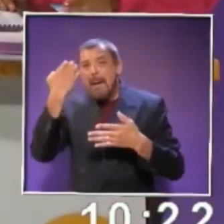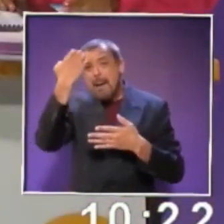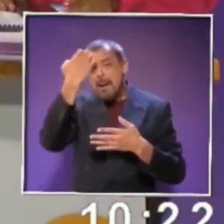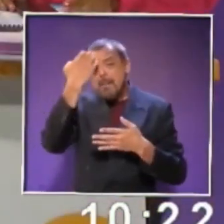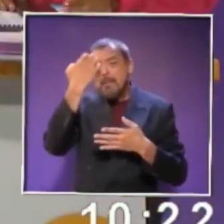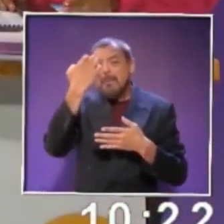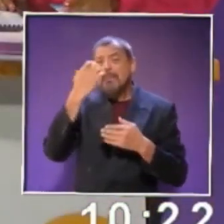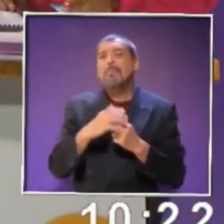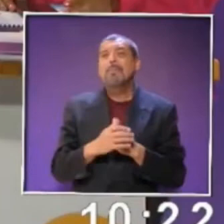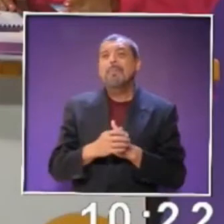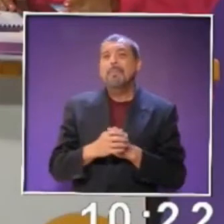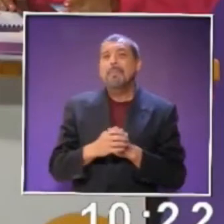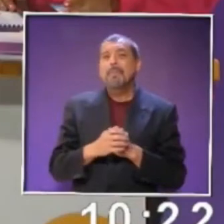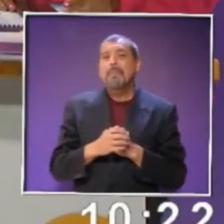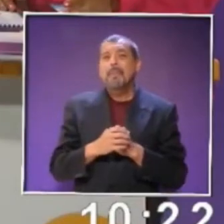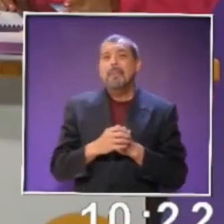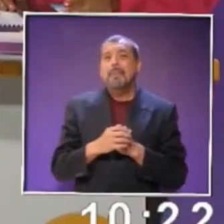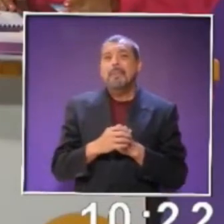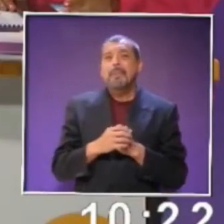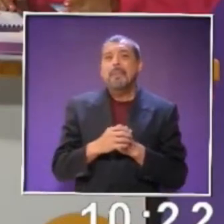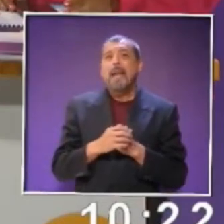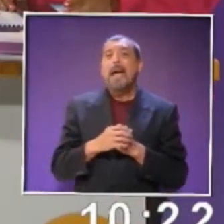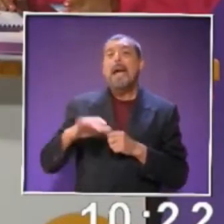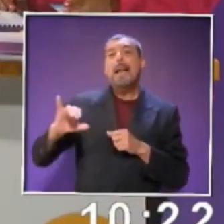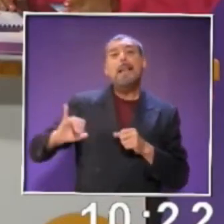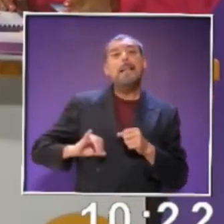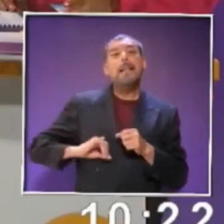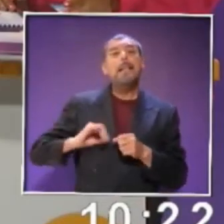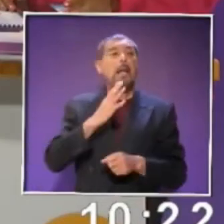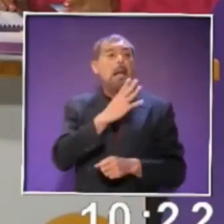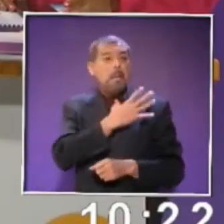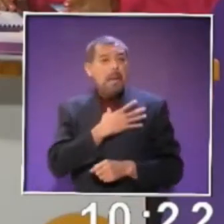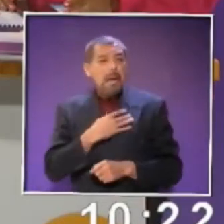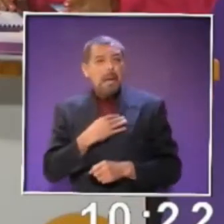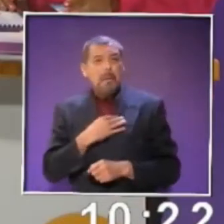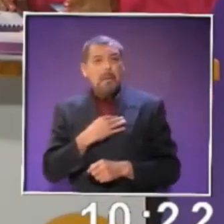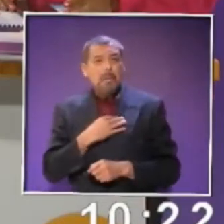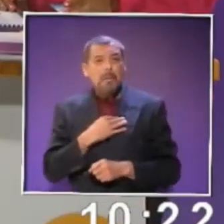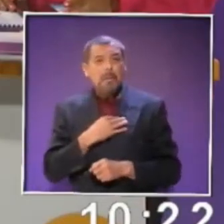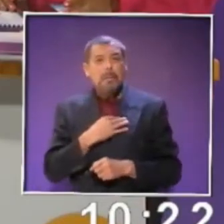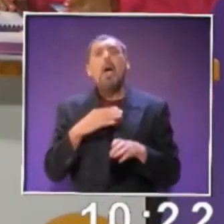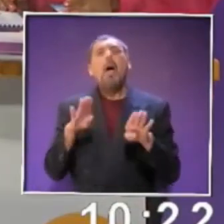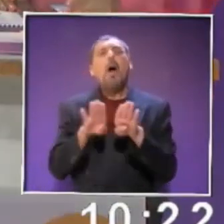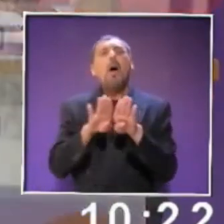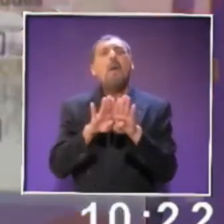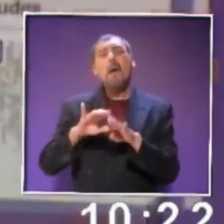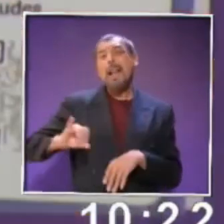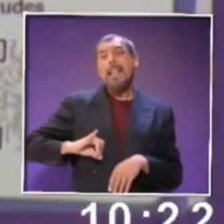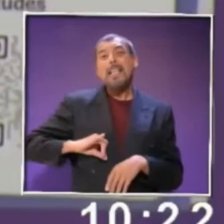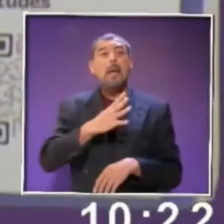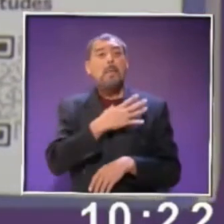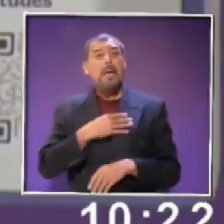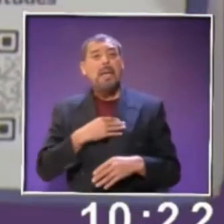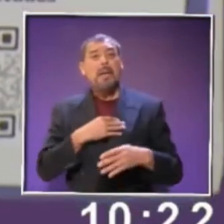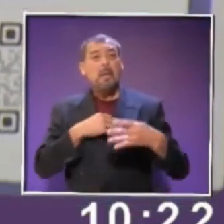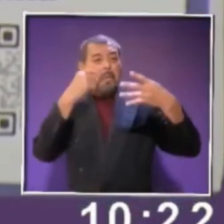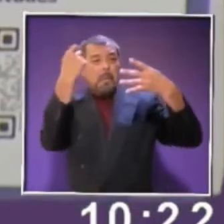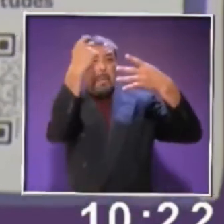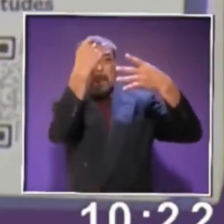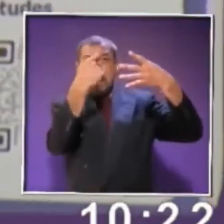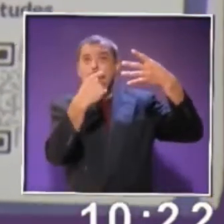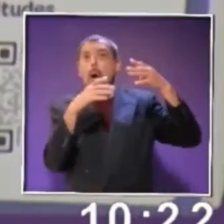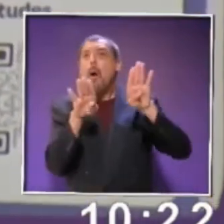dice aquí, la disposición e interés de mi hijo fue? Y vienen unas caritas en las cuales nosotros vamos a señalar